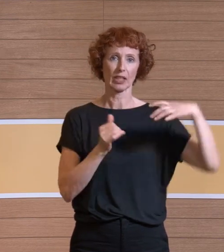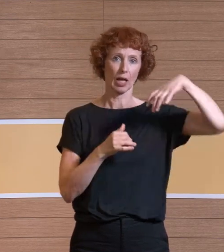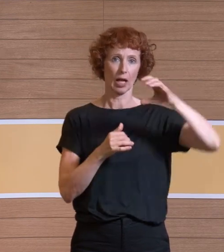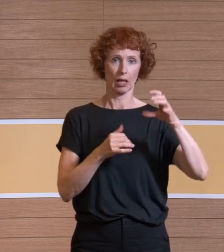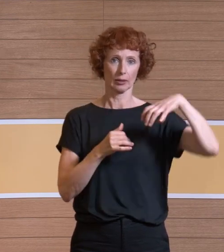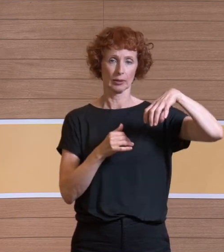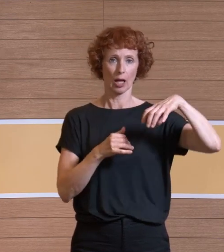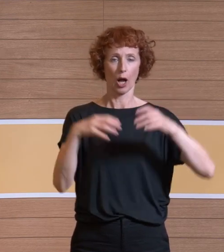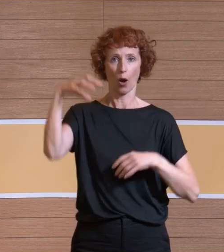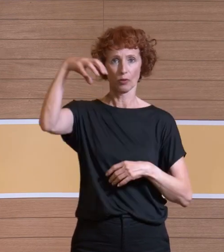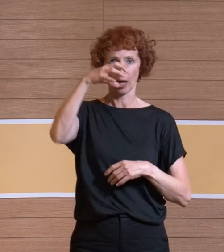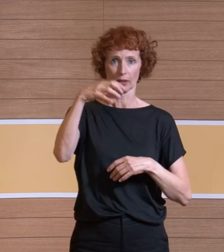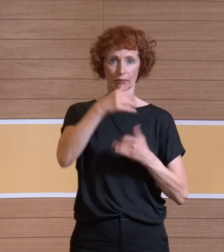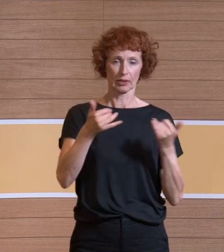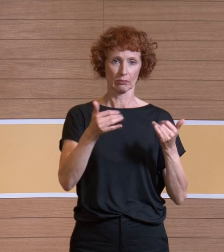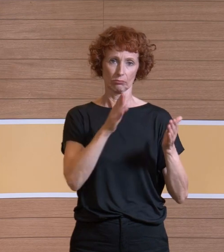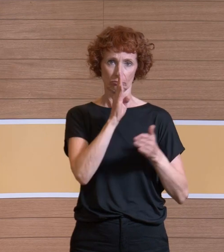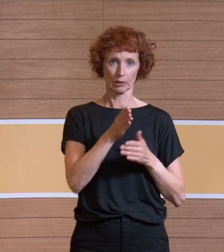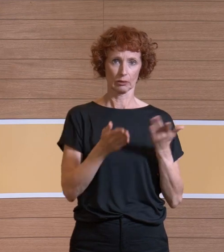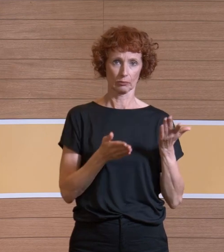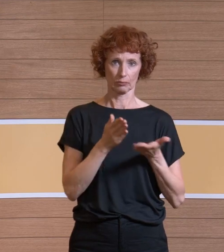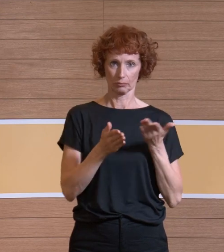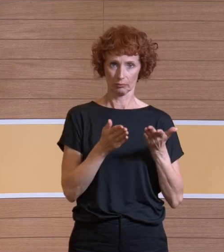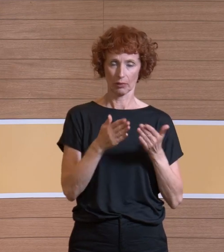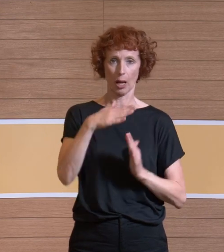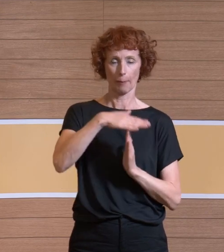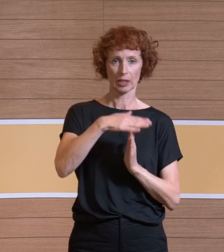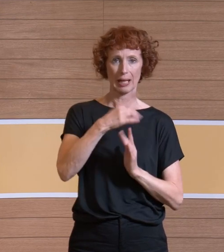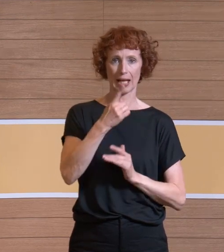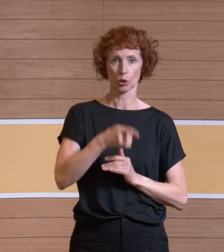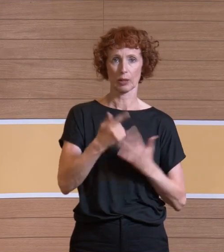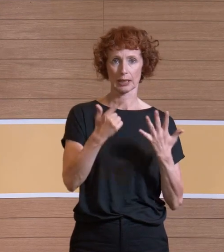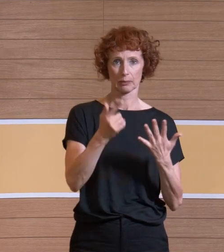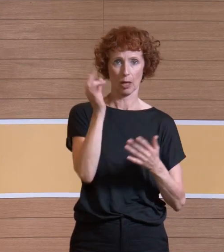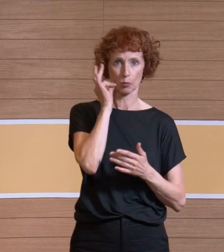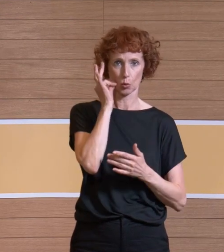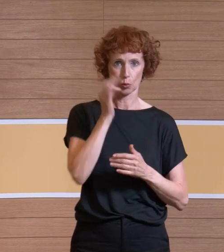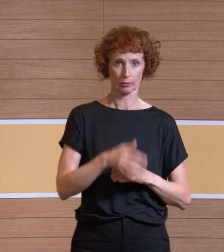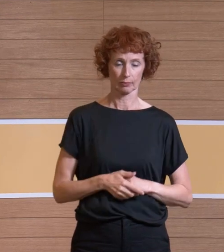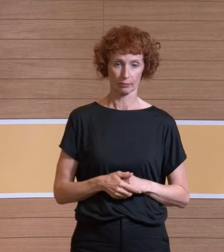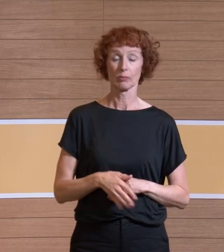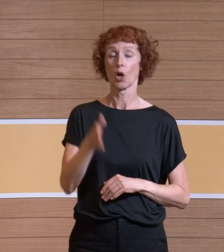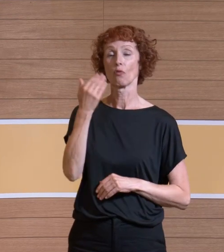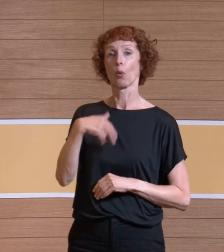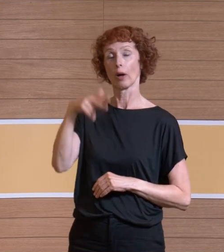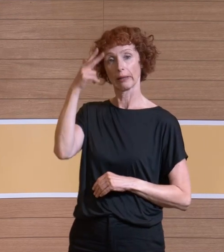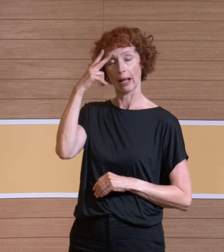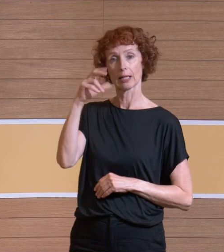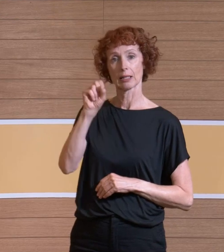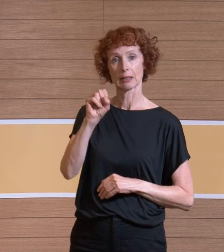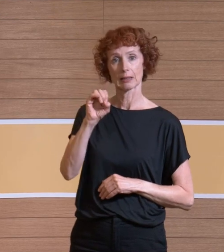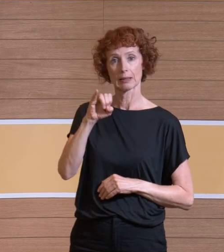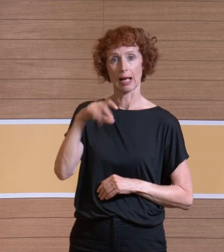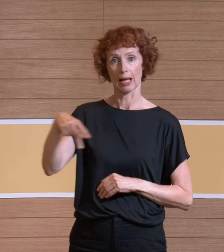wie sie sich ausgerichtet haben, sind wir bei maximal 1,7 Minuten. Wir haben gerade von Herrn Seib schon gehört, dass wir